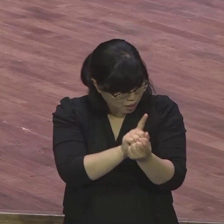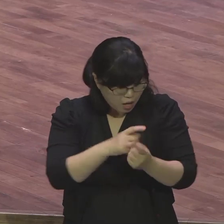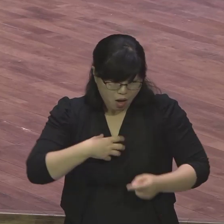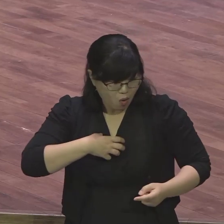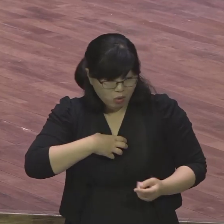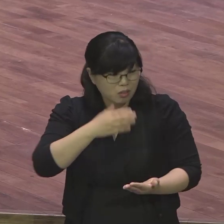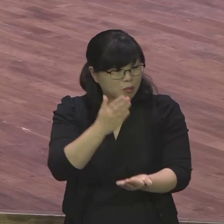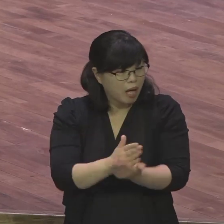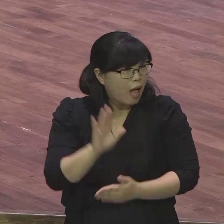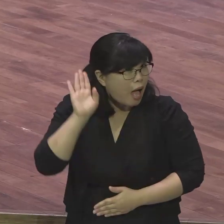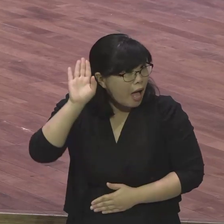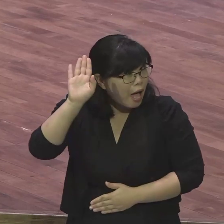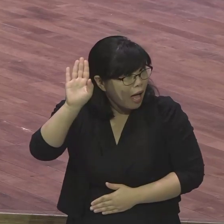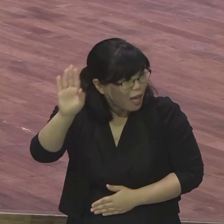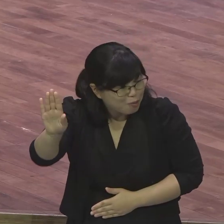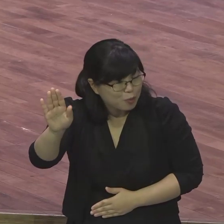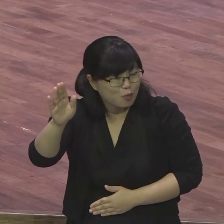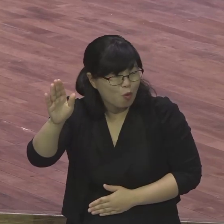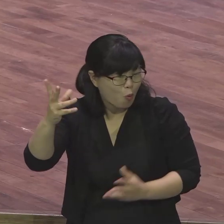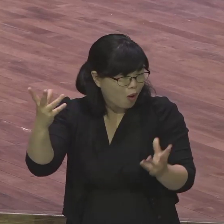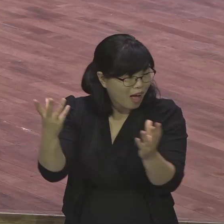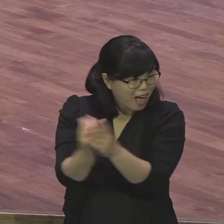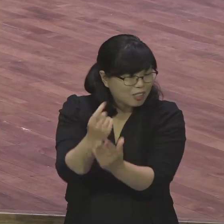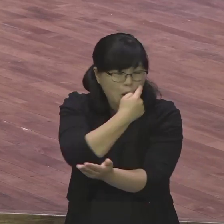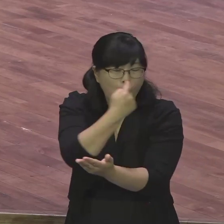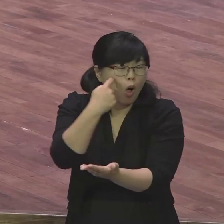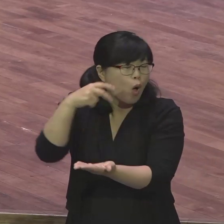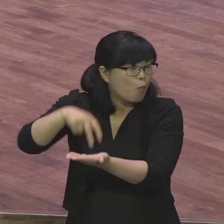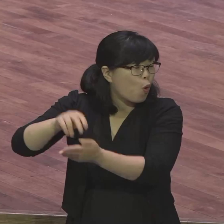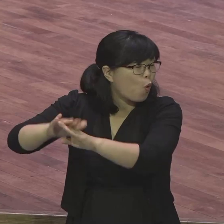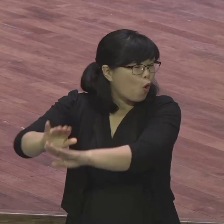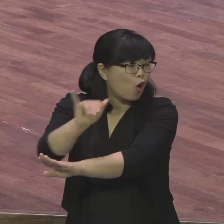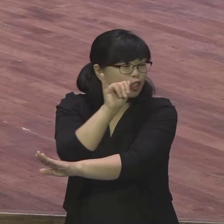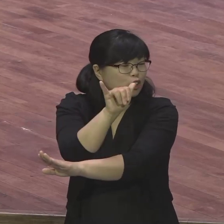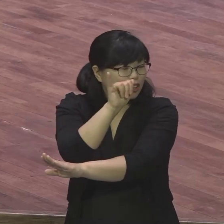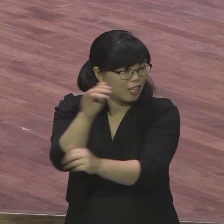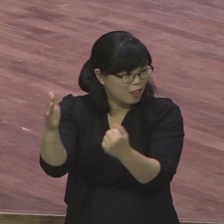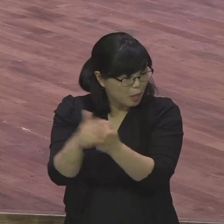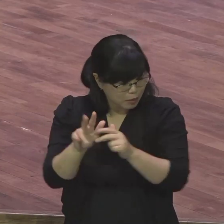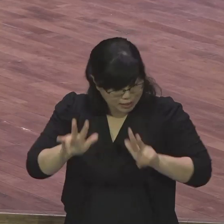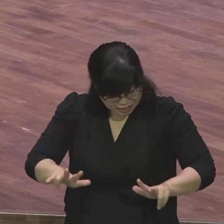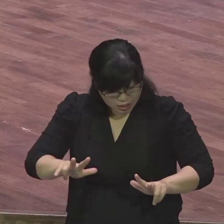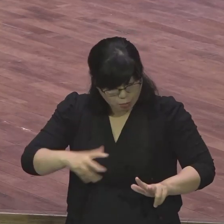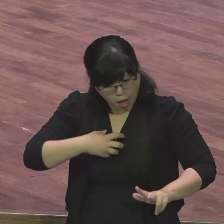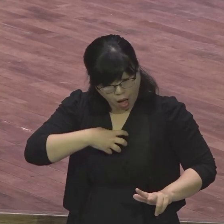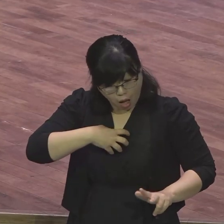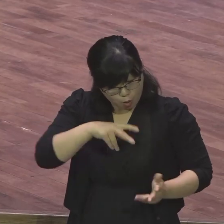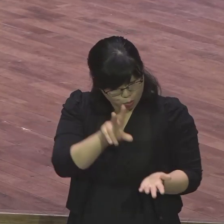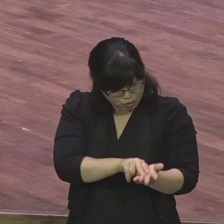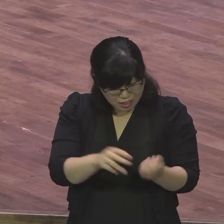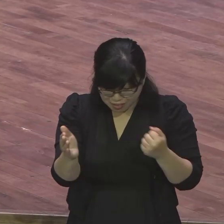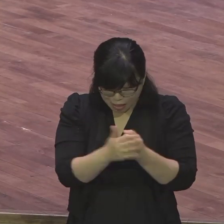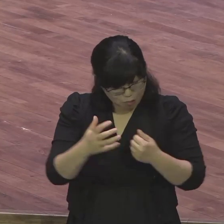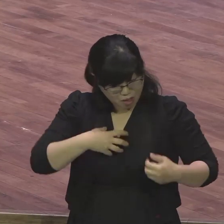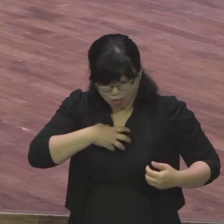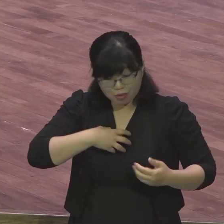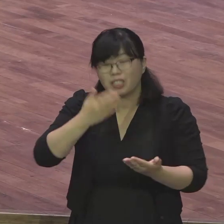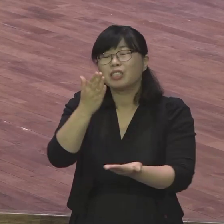너는 완전히 보장된 사람이다 지난주에 해방됐다 이제는 보장됐다 아멘